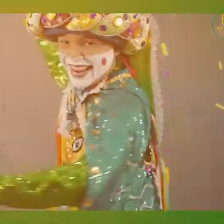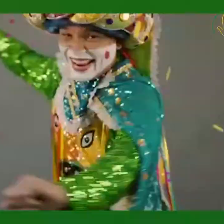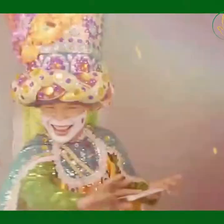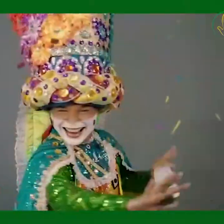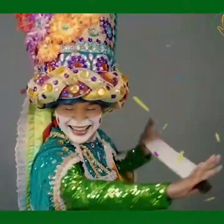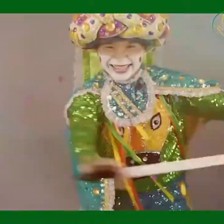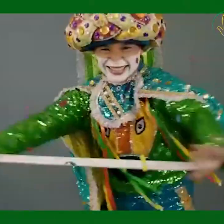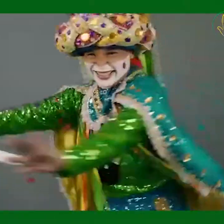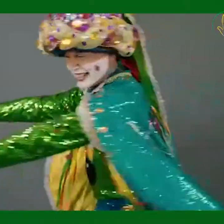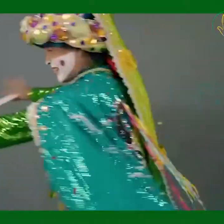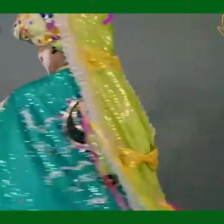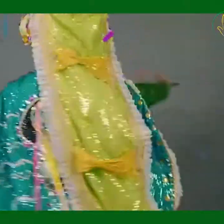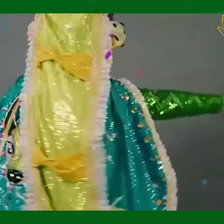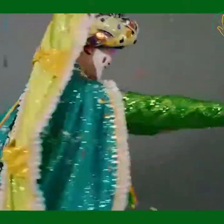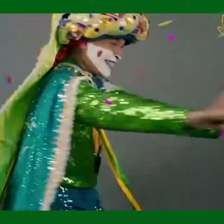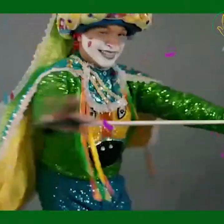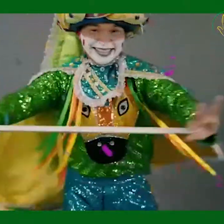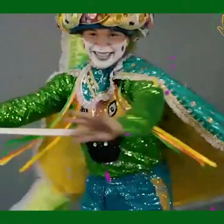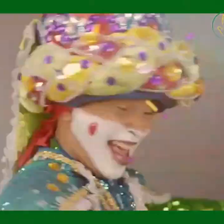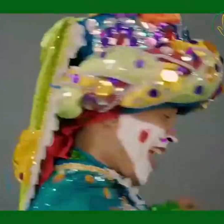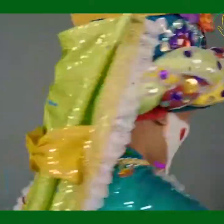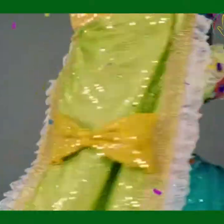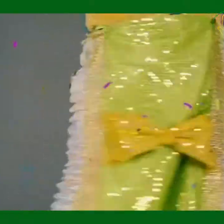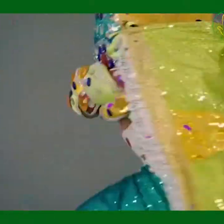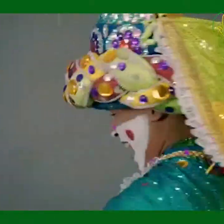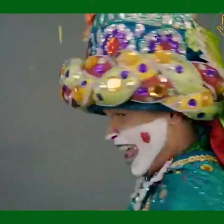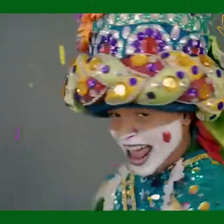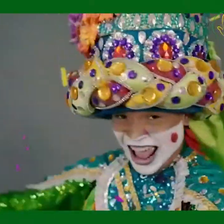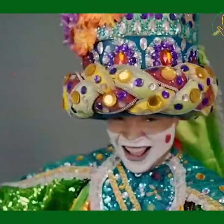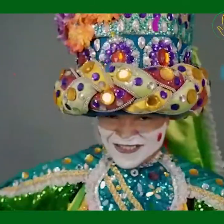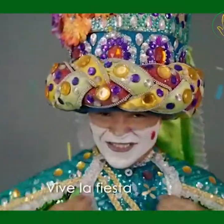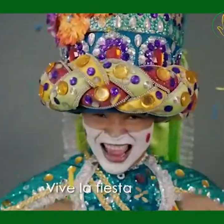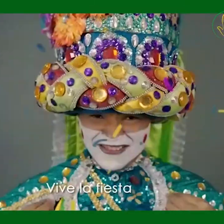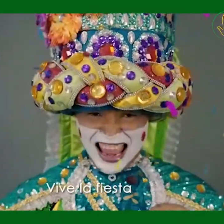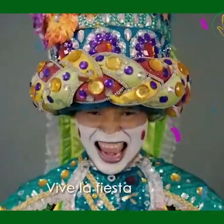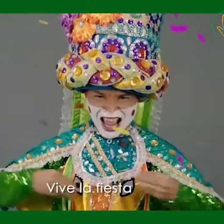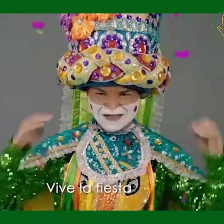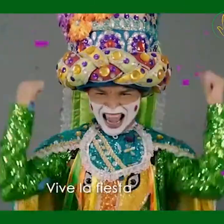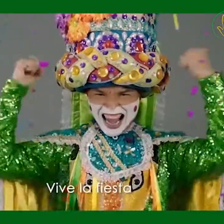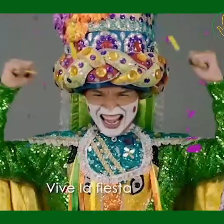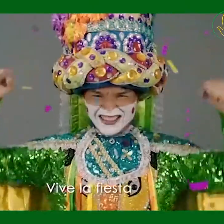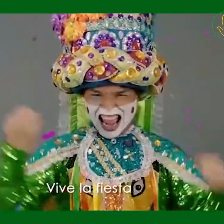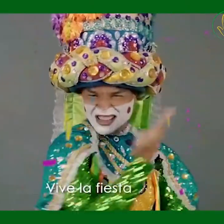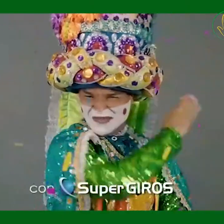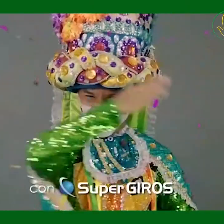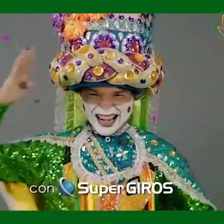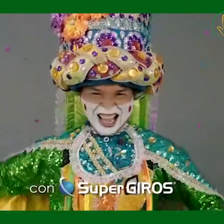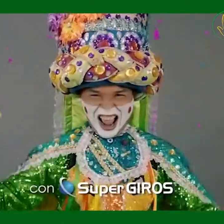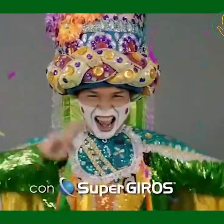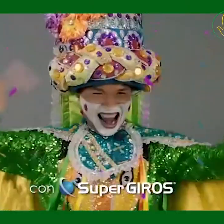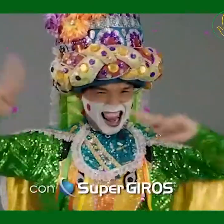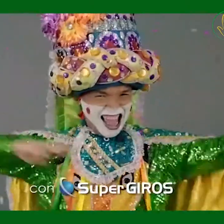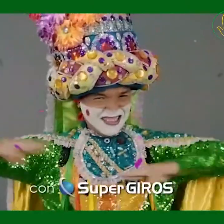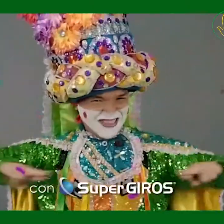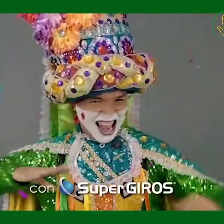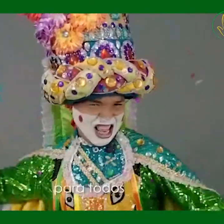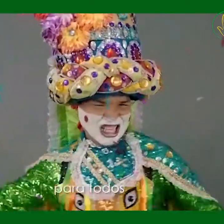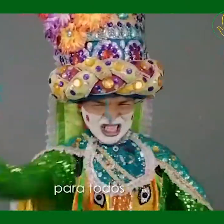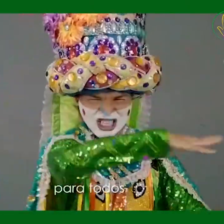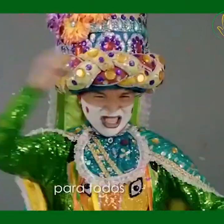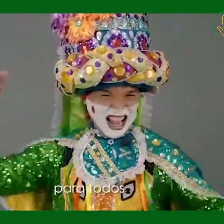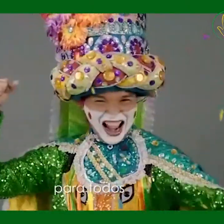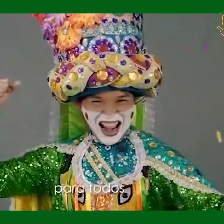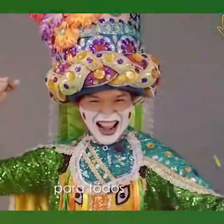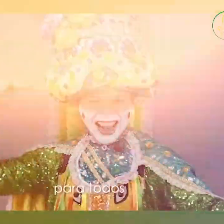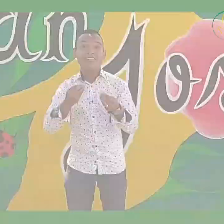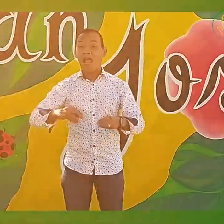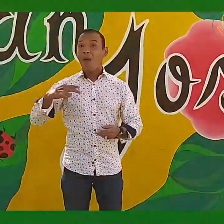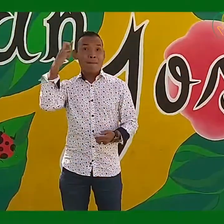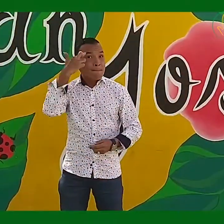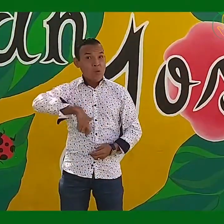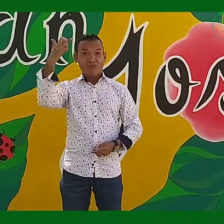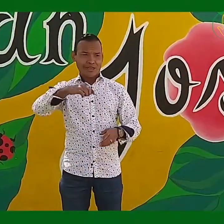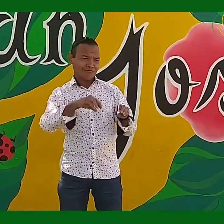bailarín